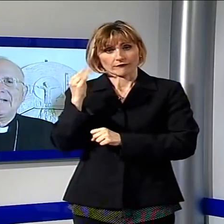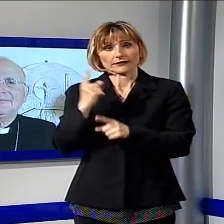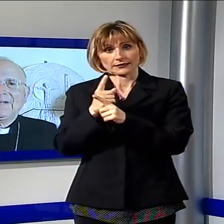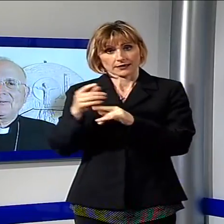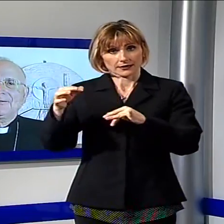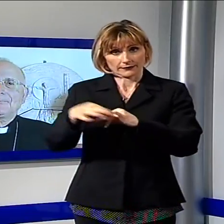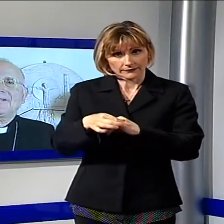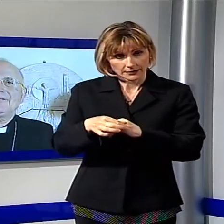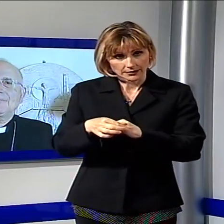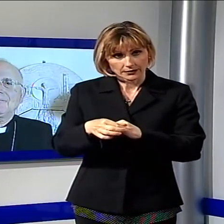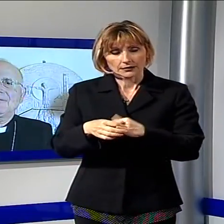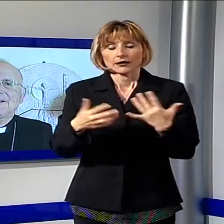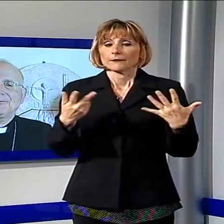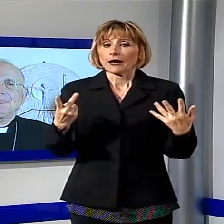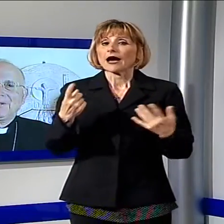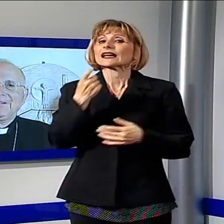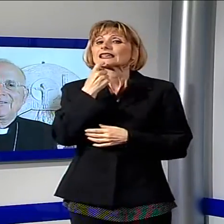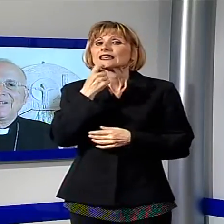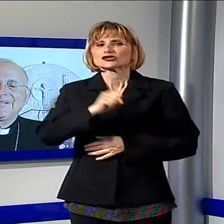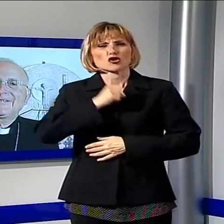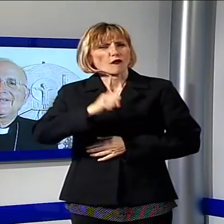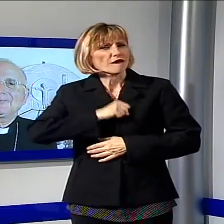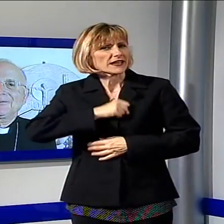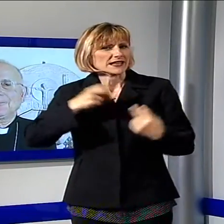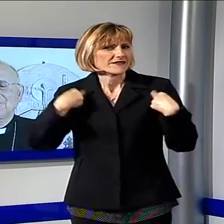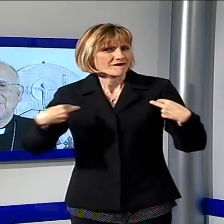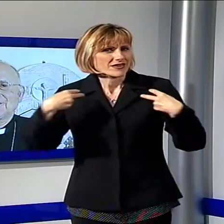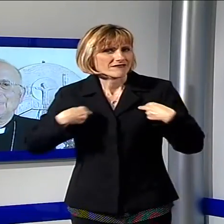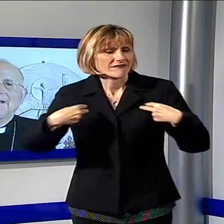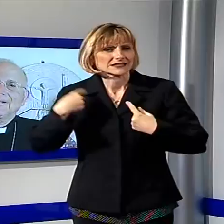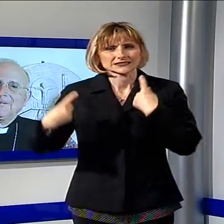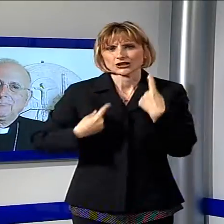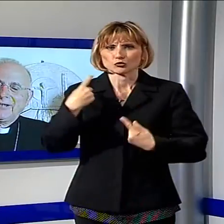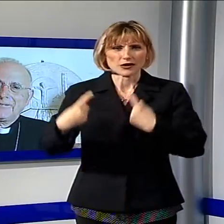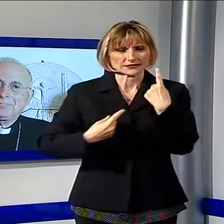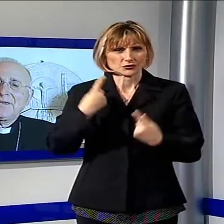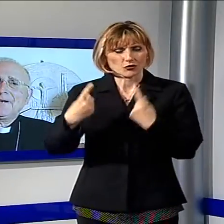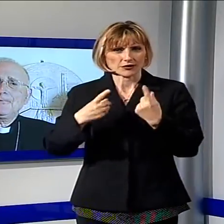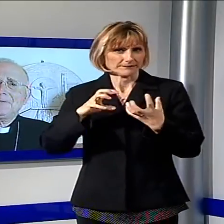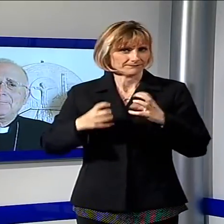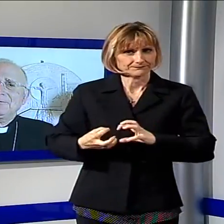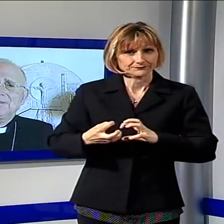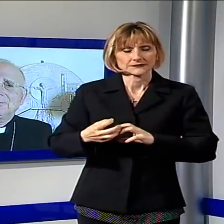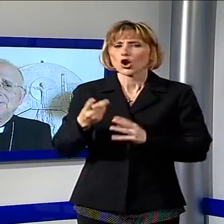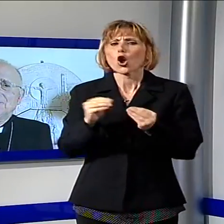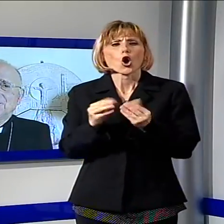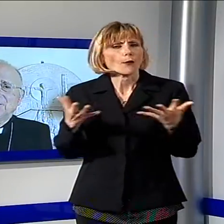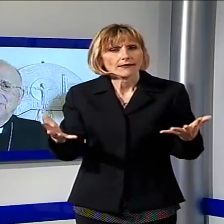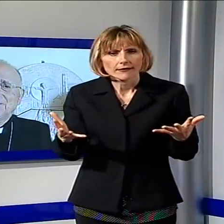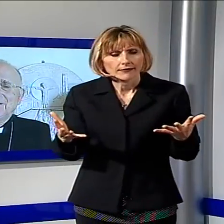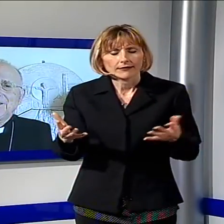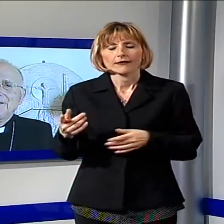Ecco ma di fatto per chi vive la sofferenza delle situazioni cosiddette regolari che fare? Ecco il Papa invita noi